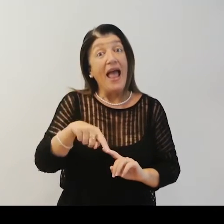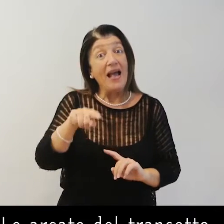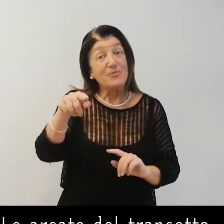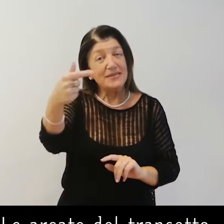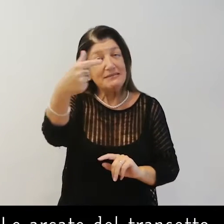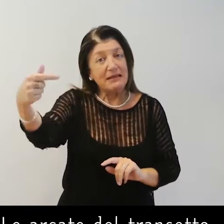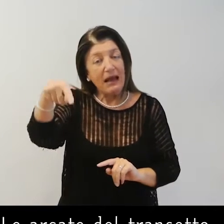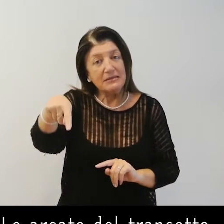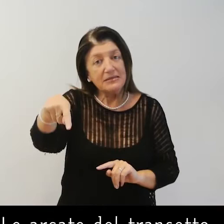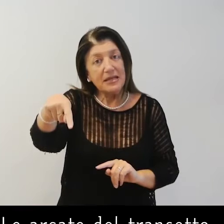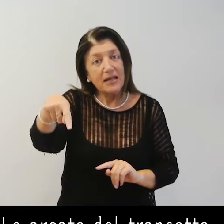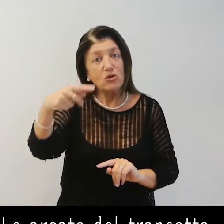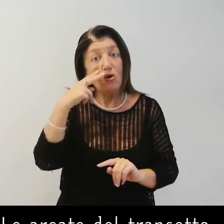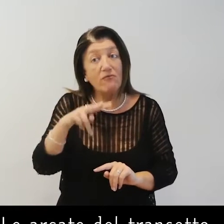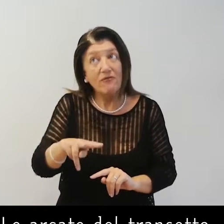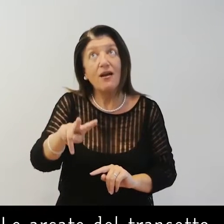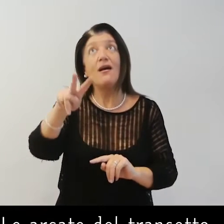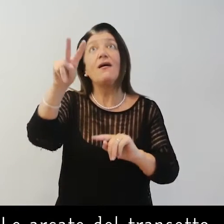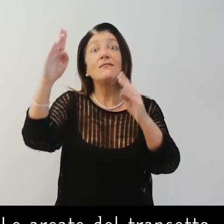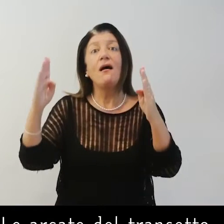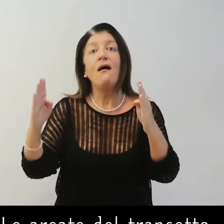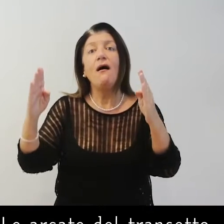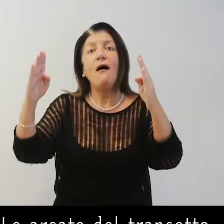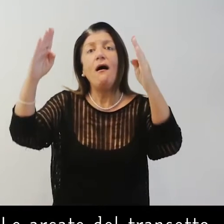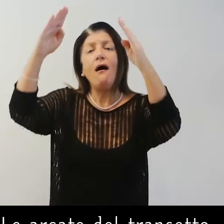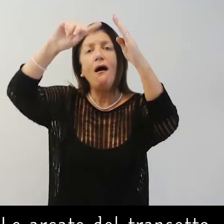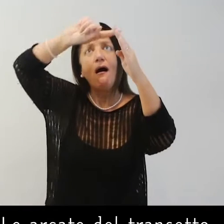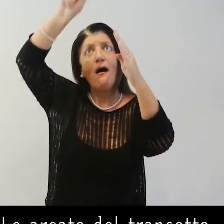Le arcate del transetto sono a sesto acuto.